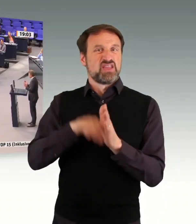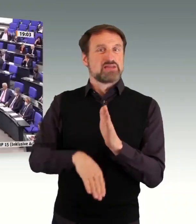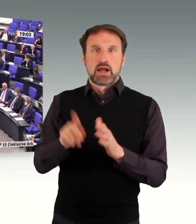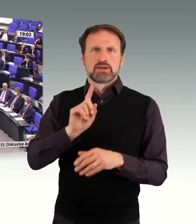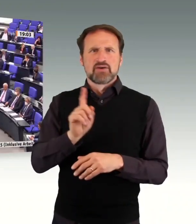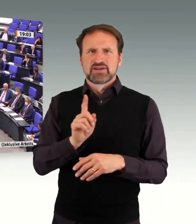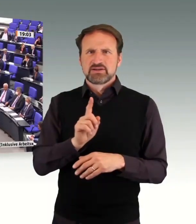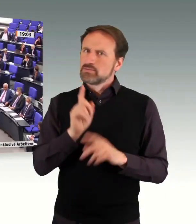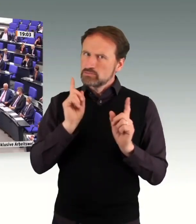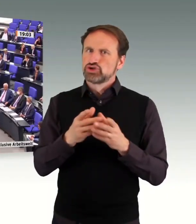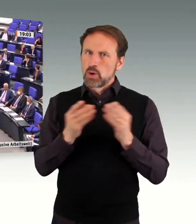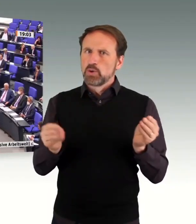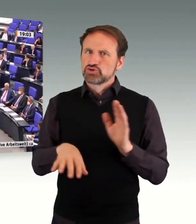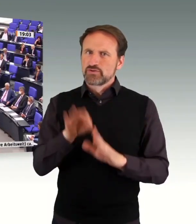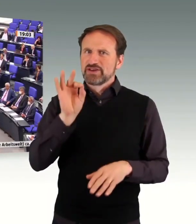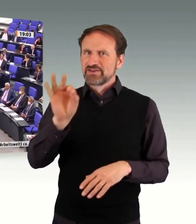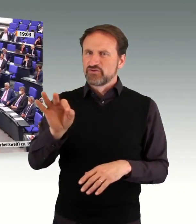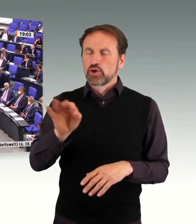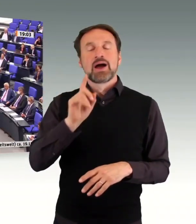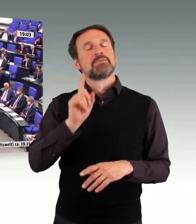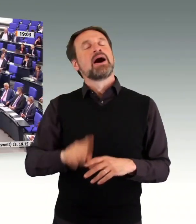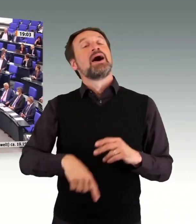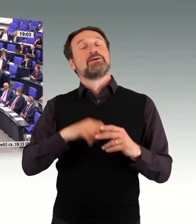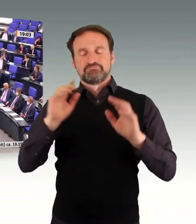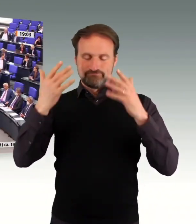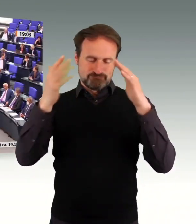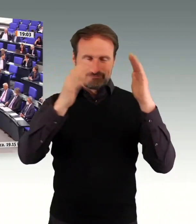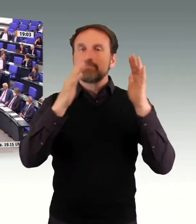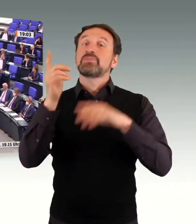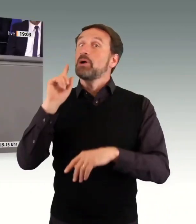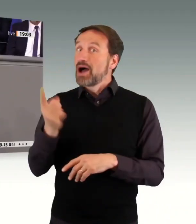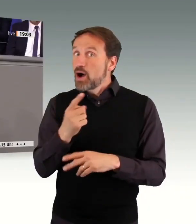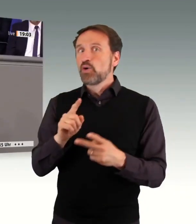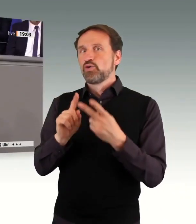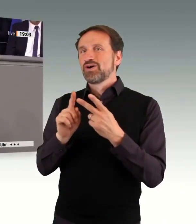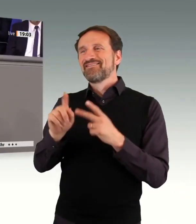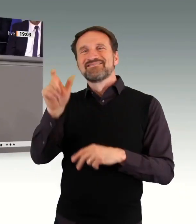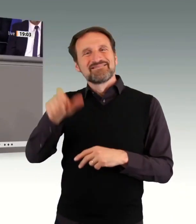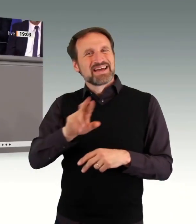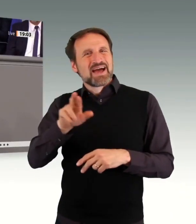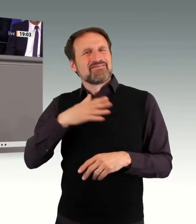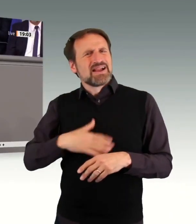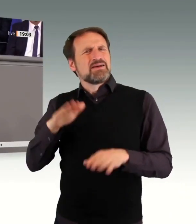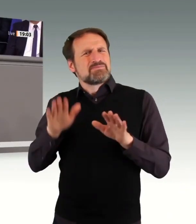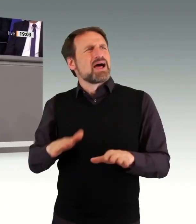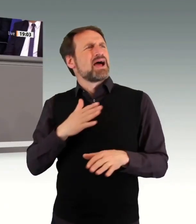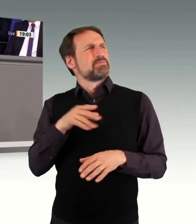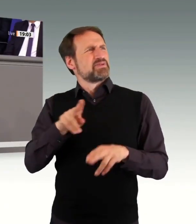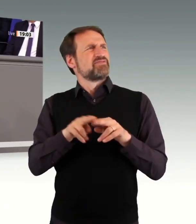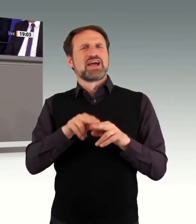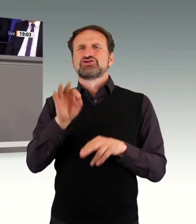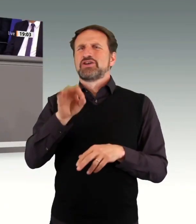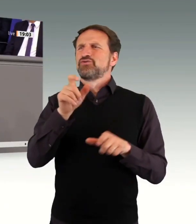Aber ebenso wollen wir denjenigen, die in der Werkstatt sich wohlfühlen und dort verbleiben wollen, die Perspektive geben, dort erstens